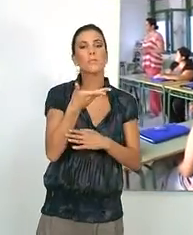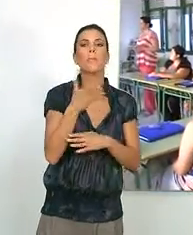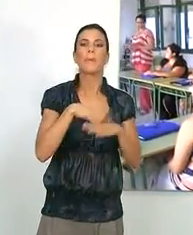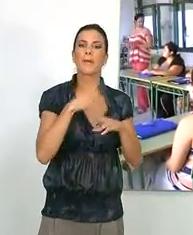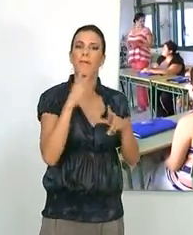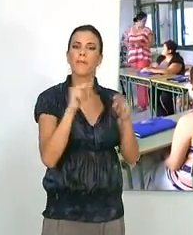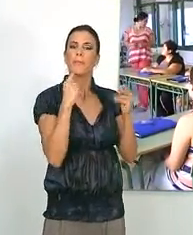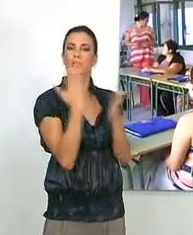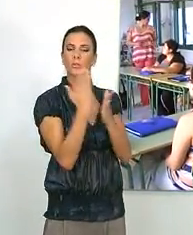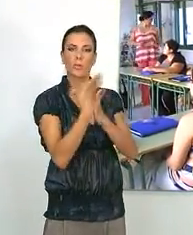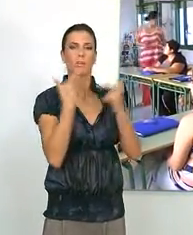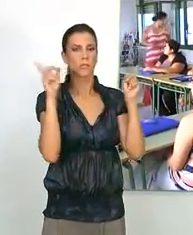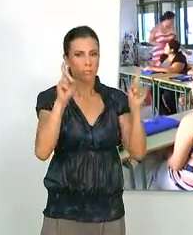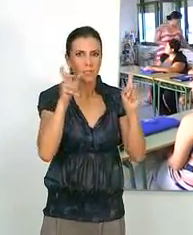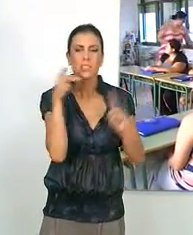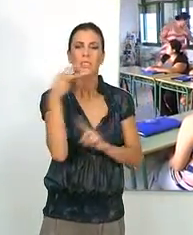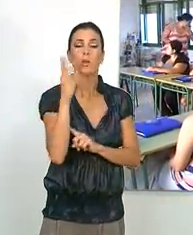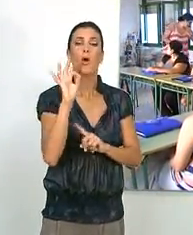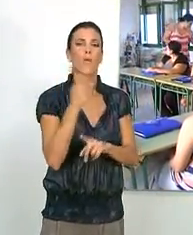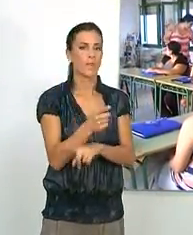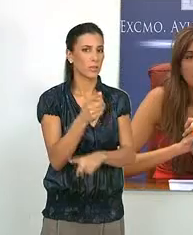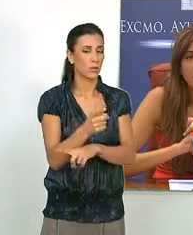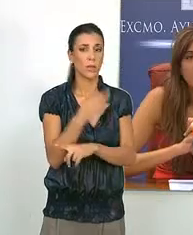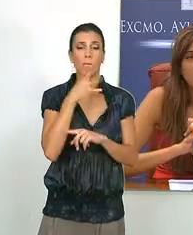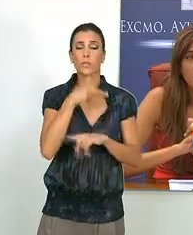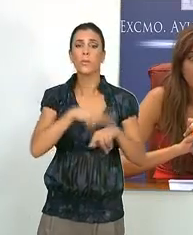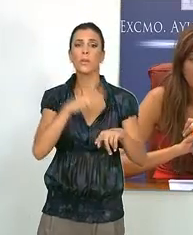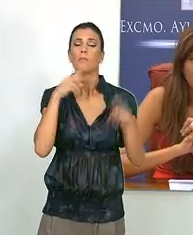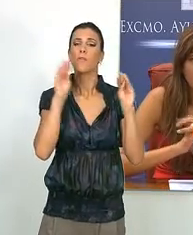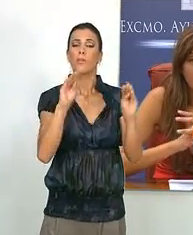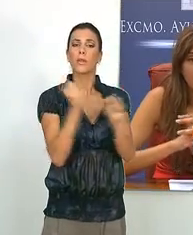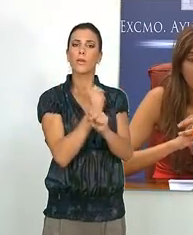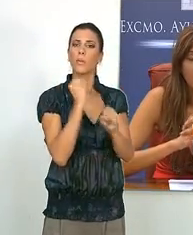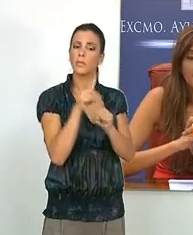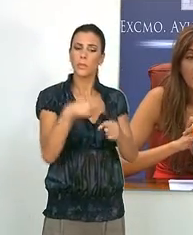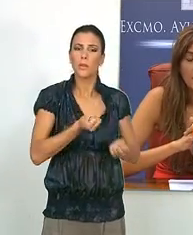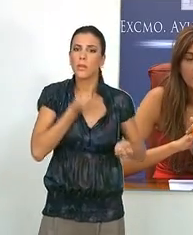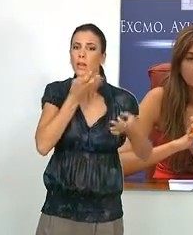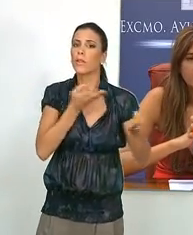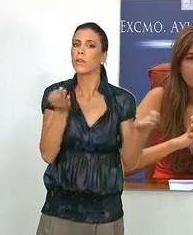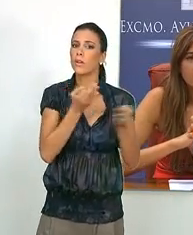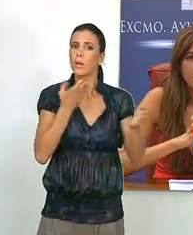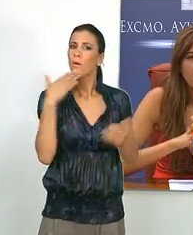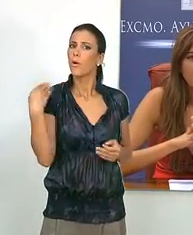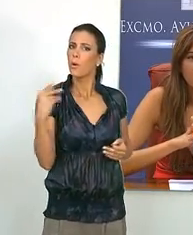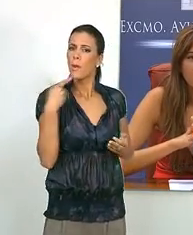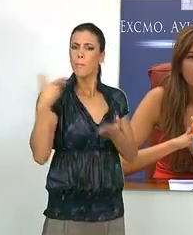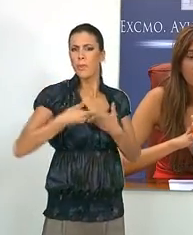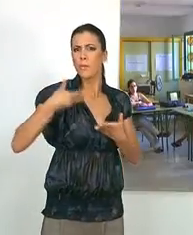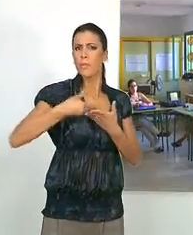estudios de enseñanza secundaria obligatoria. La edil de formación y empleo ha declarado que los jóvenes se piden formación en